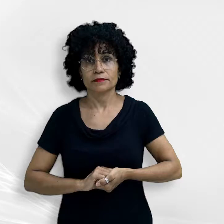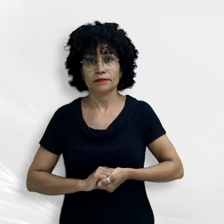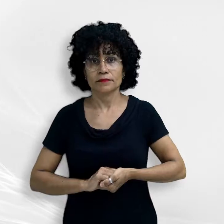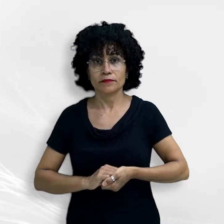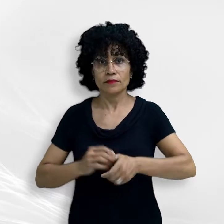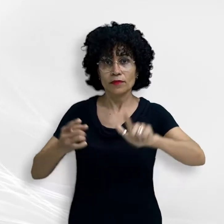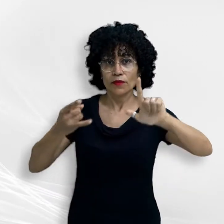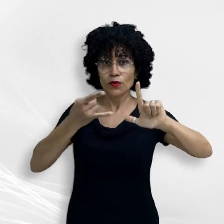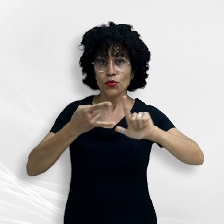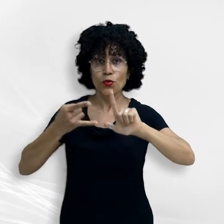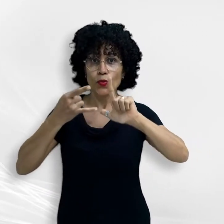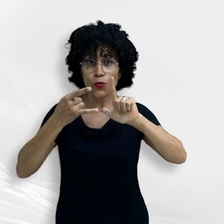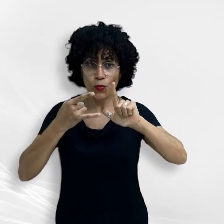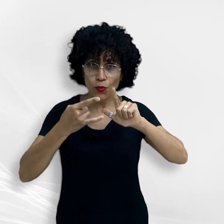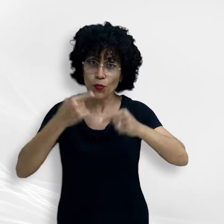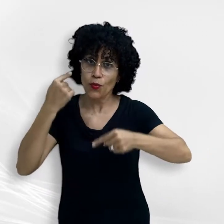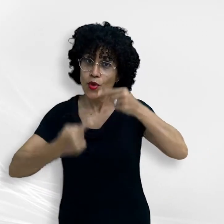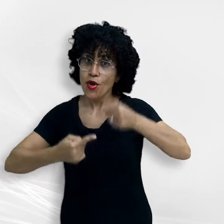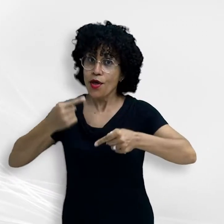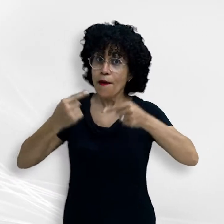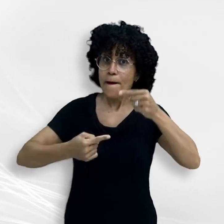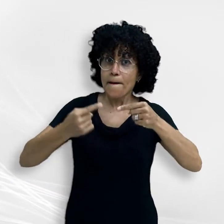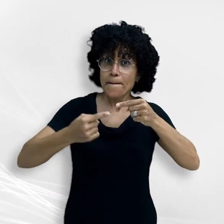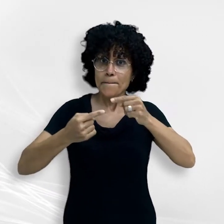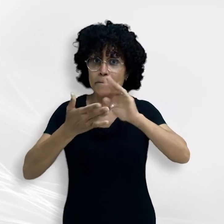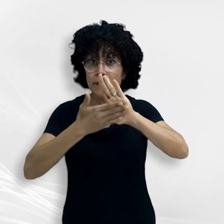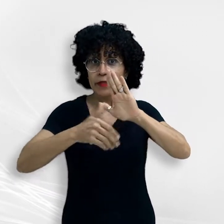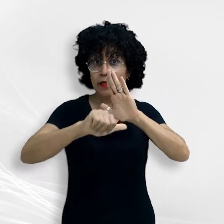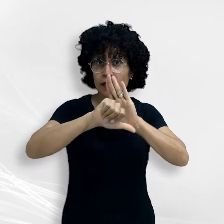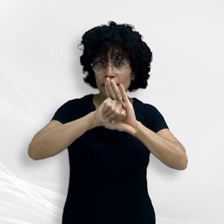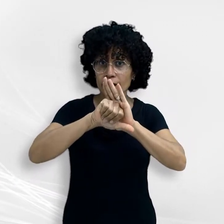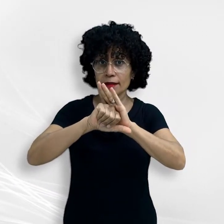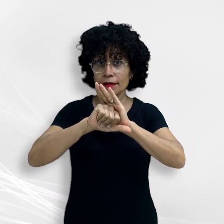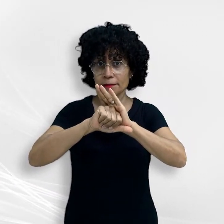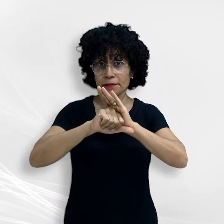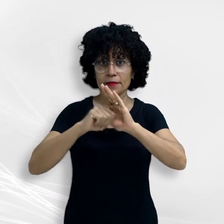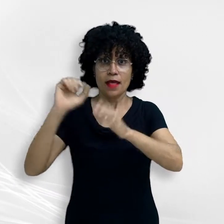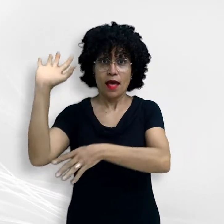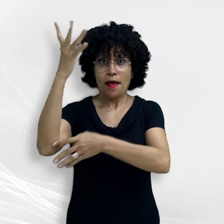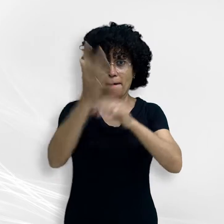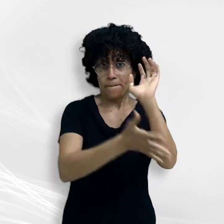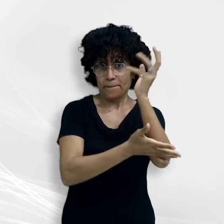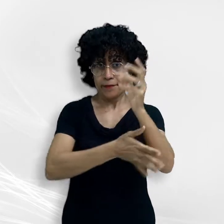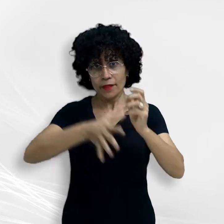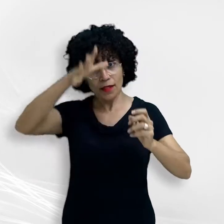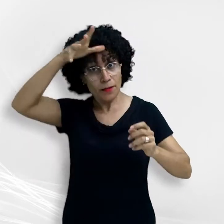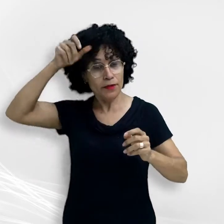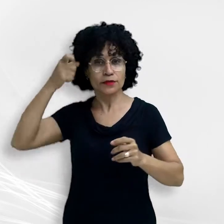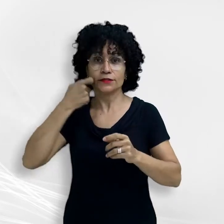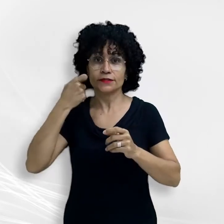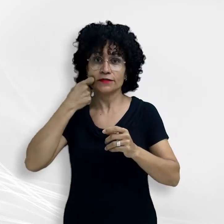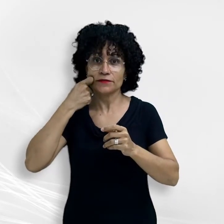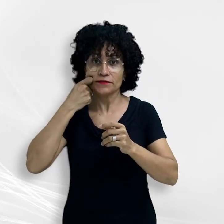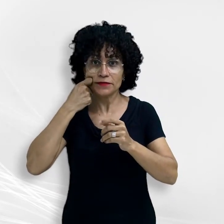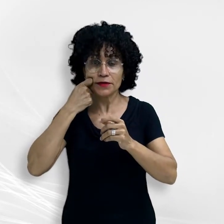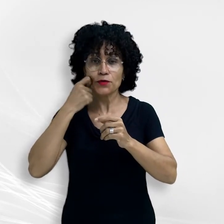Webinar Debate Crimes Ambientais na Amazônia na sexta-feira Com o objetivo de debater Crimes